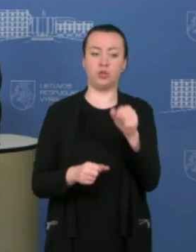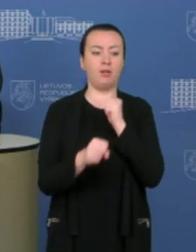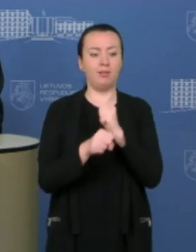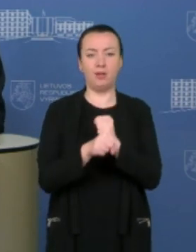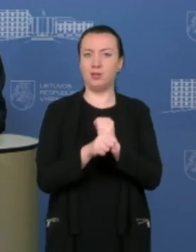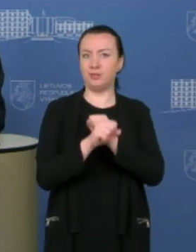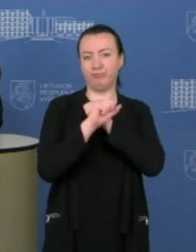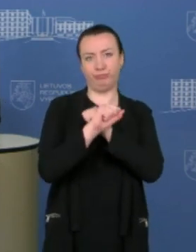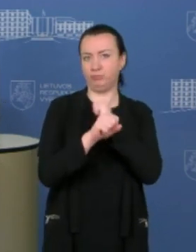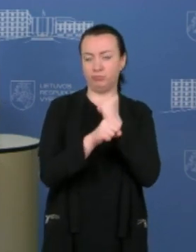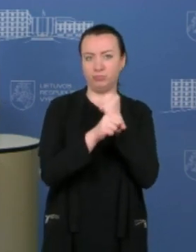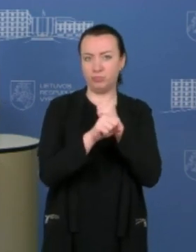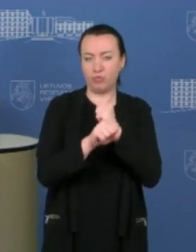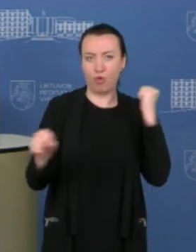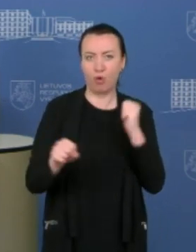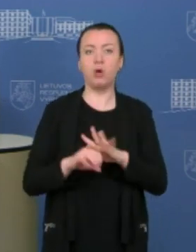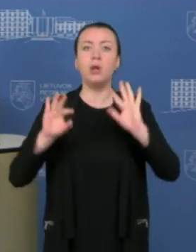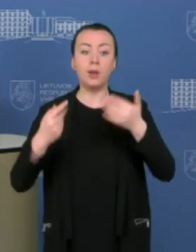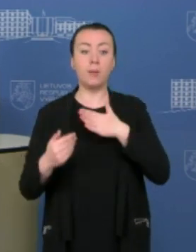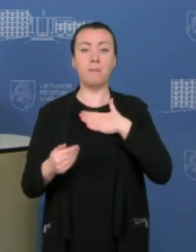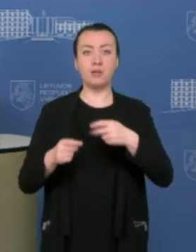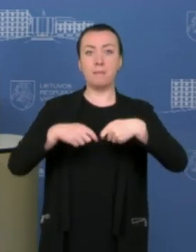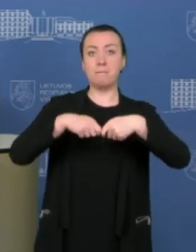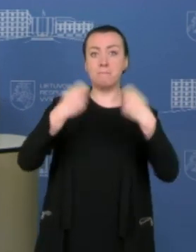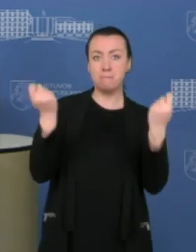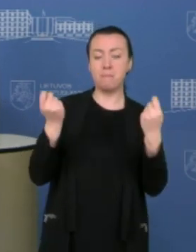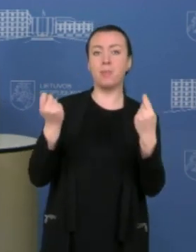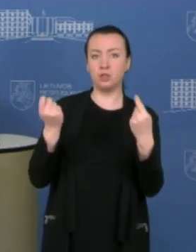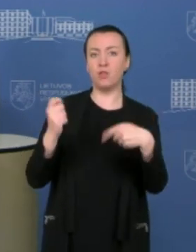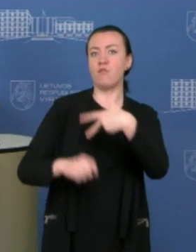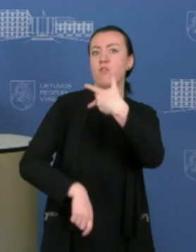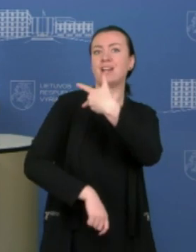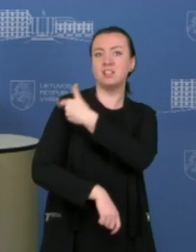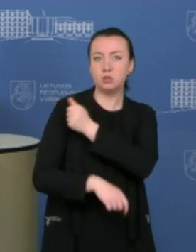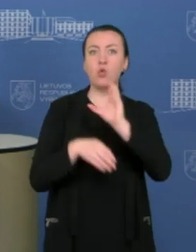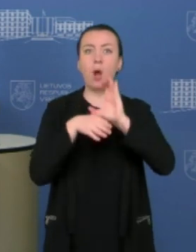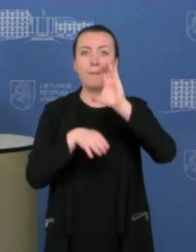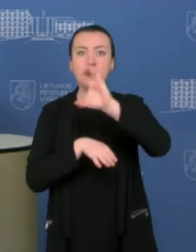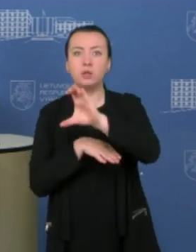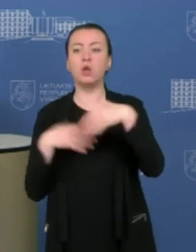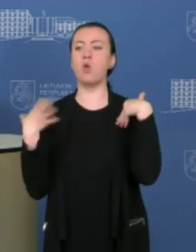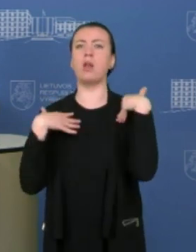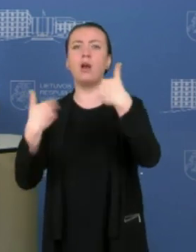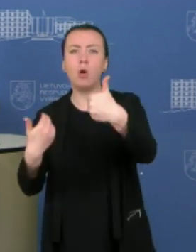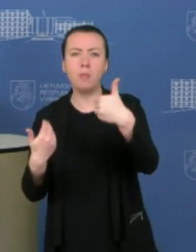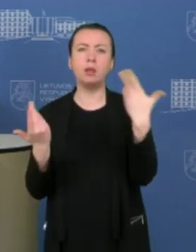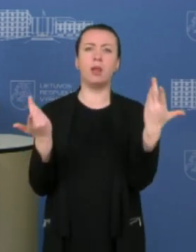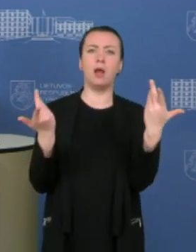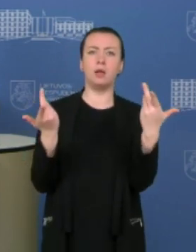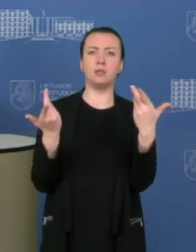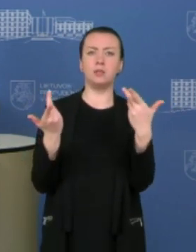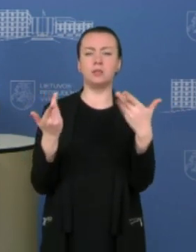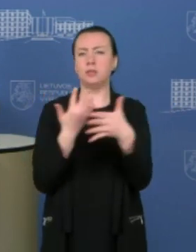negalima. Ir jeigu mes pažeisime vakcinų gamintojų ir vystitojų